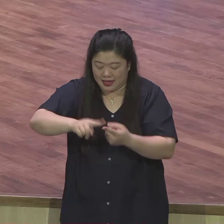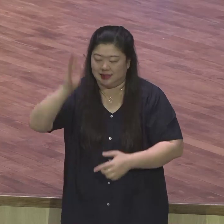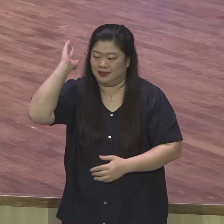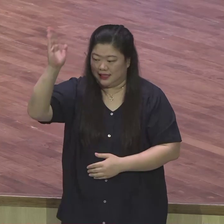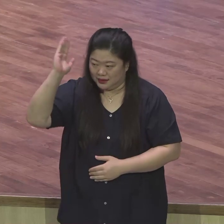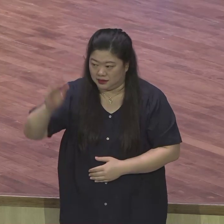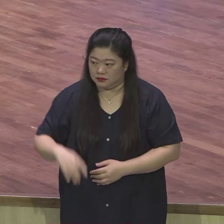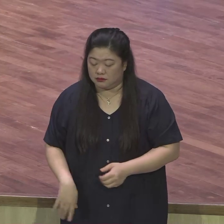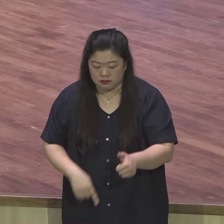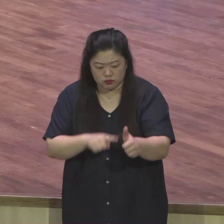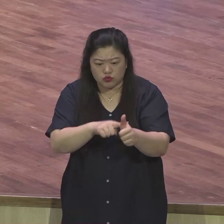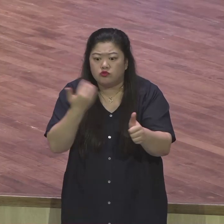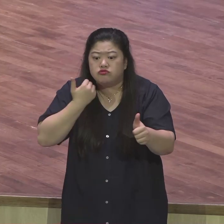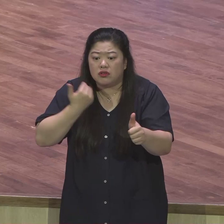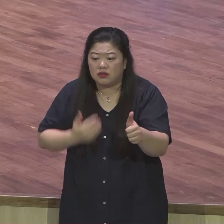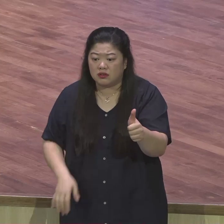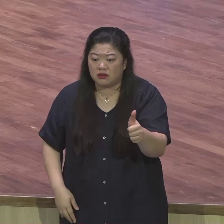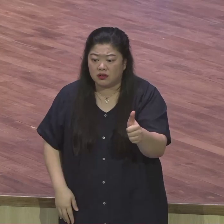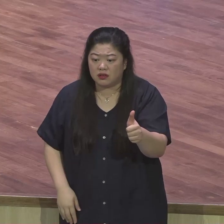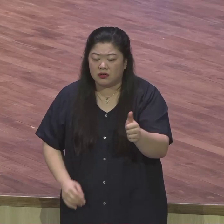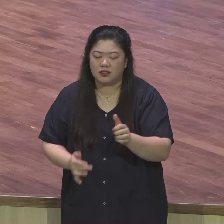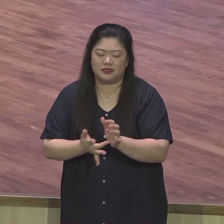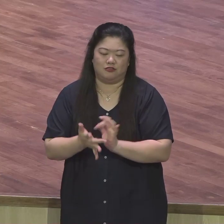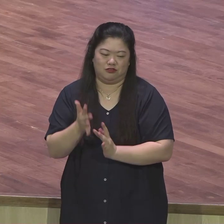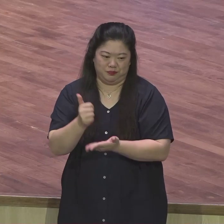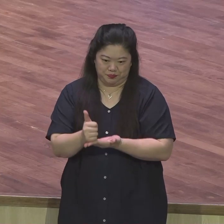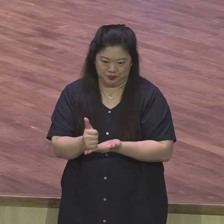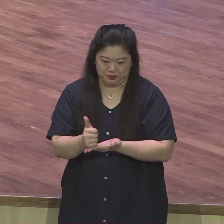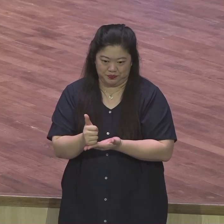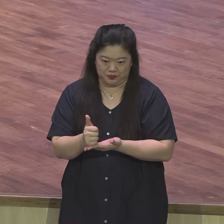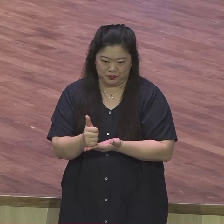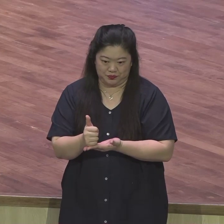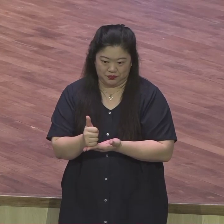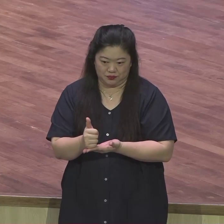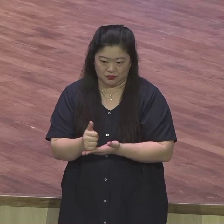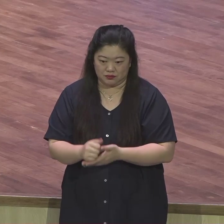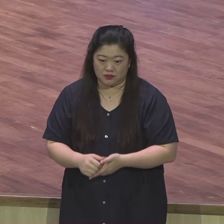있으면서 예수 안 믿어. 하나님 보되어 있어. 내 주먹 믿어.